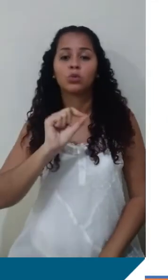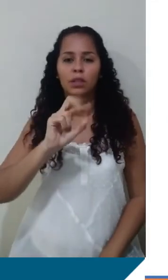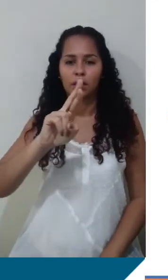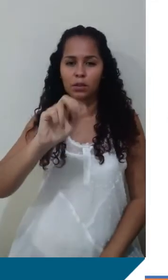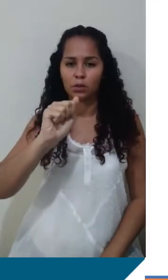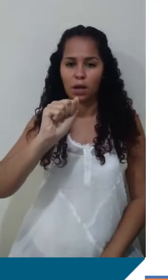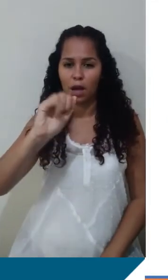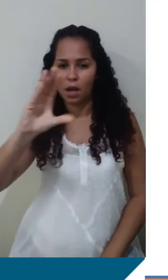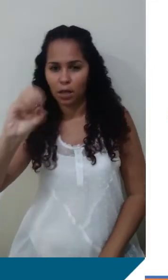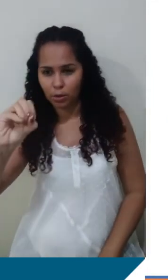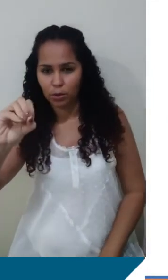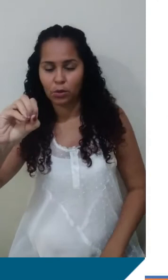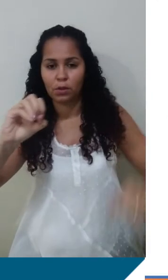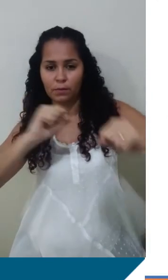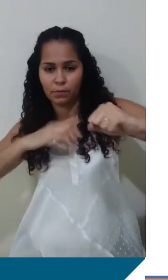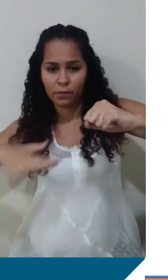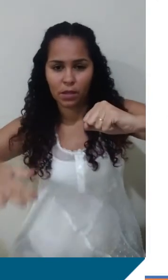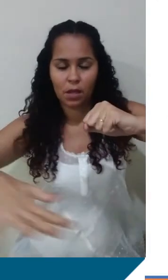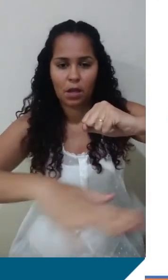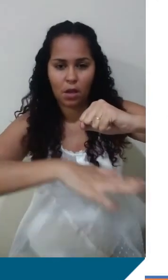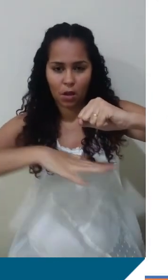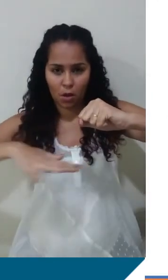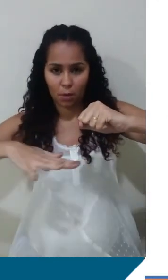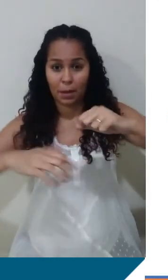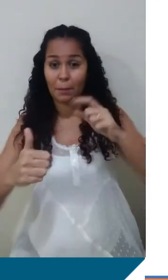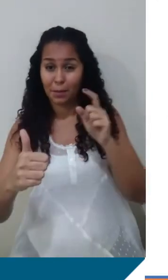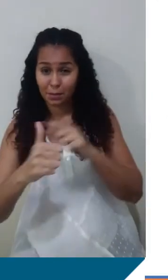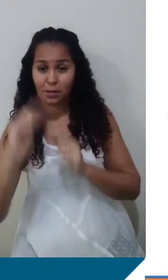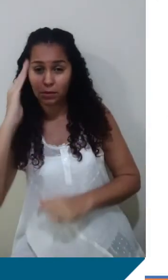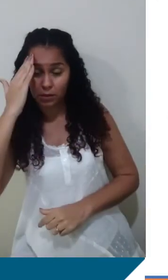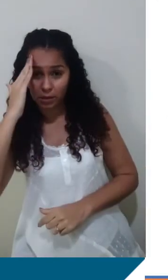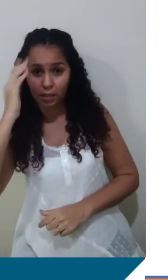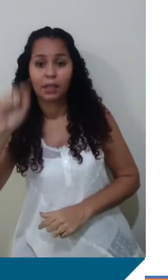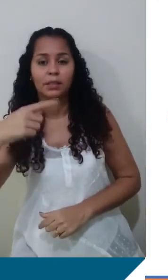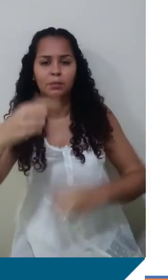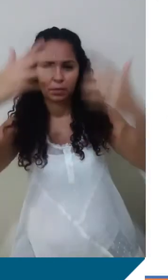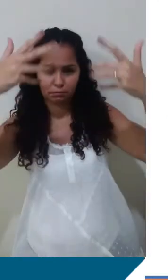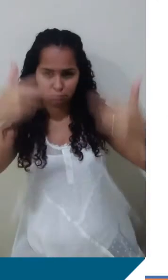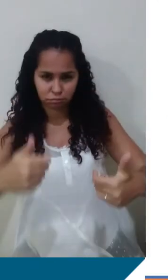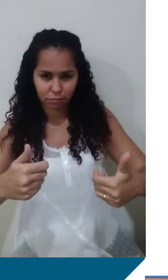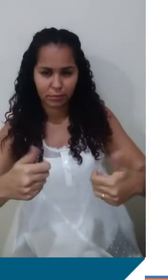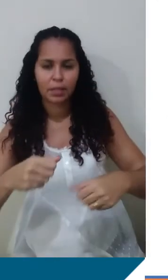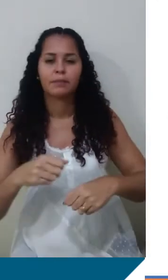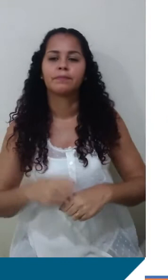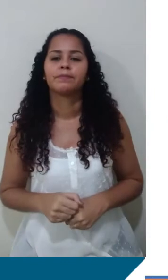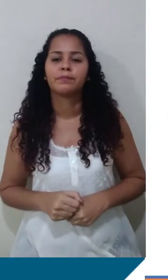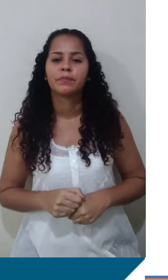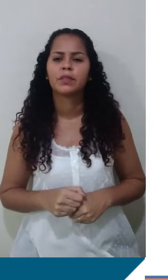primeiro entender, segundo fazer algumas observações. Então, o eu queria dizer? O período de revolução de um